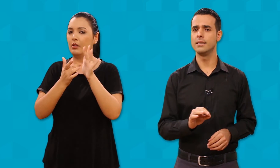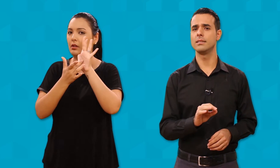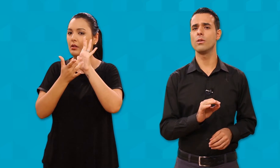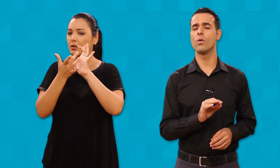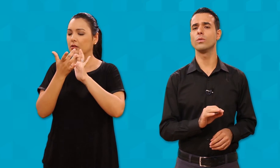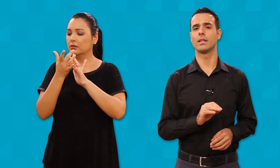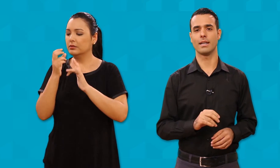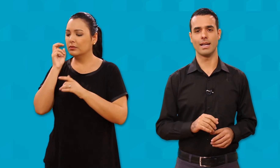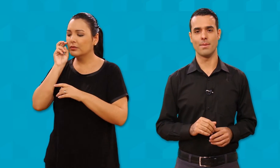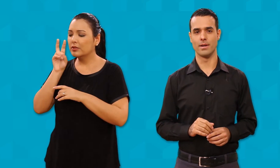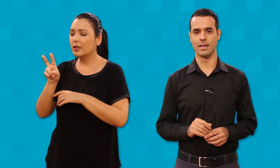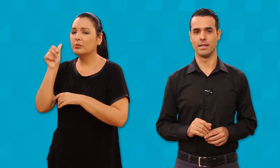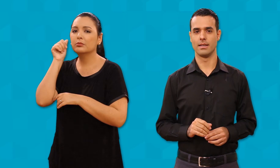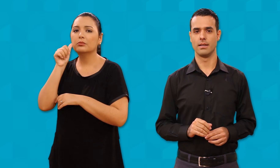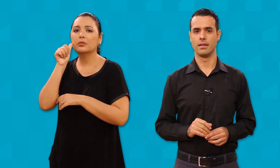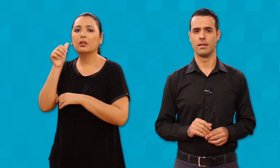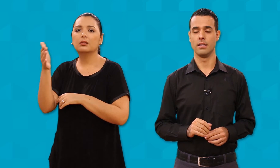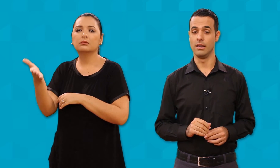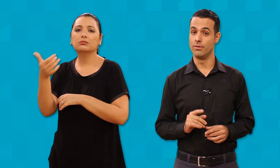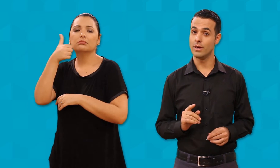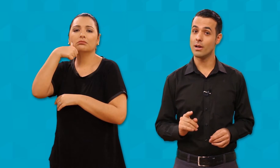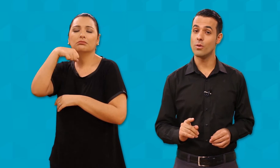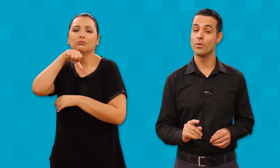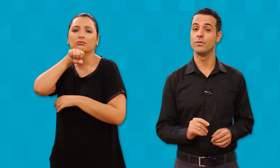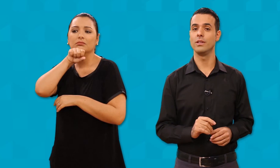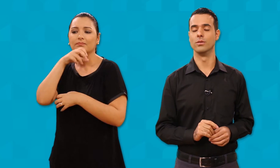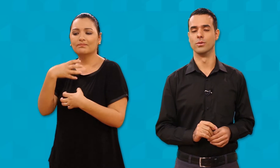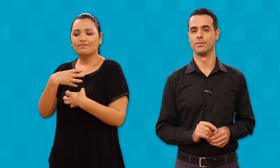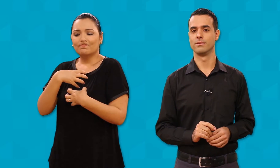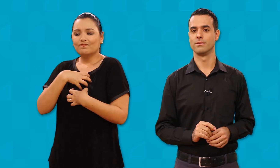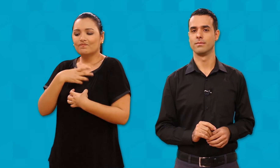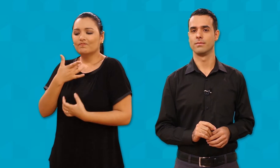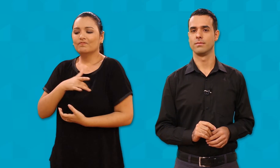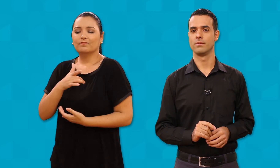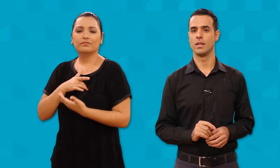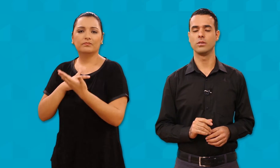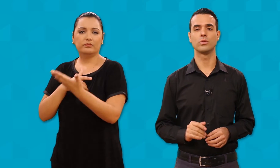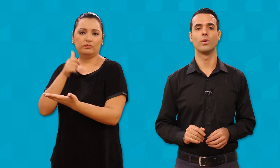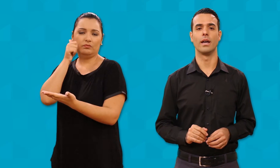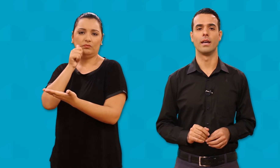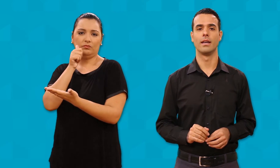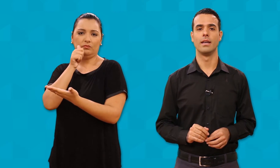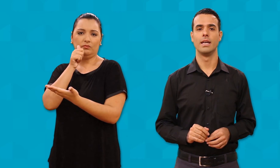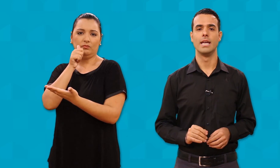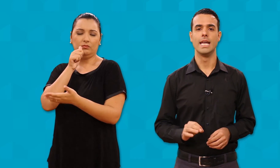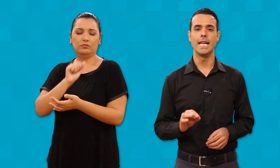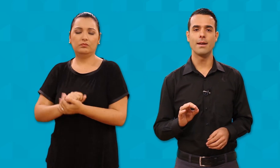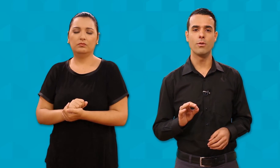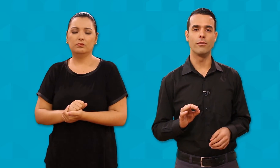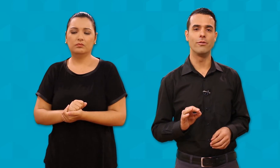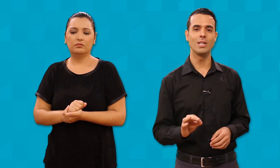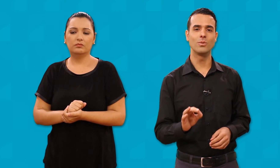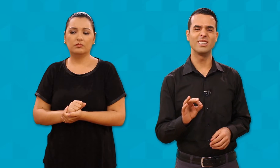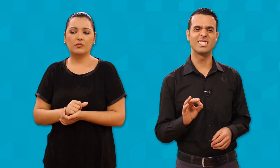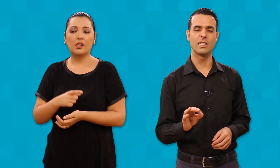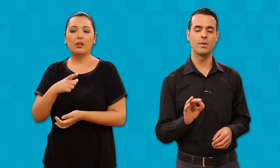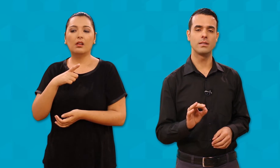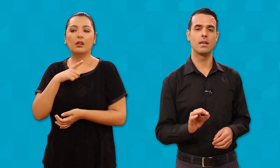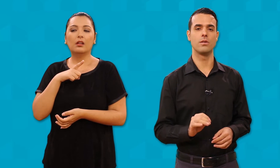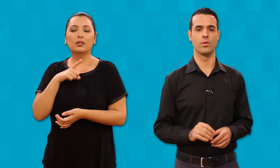que se encontra aquela mãe e fica comovido. Isto é, ele é movido em seu interior.